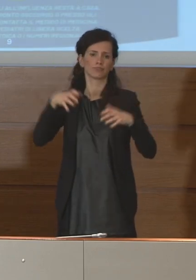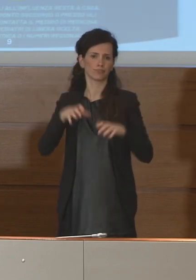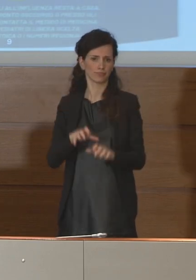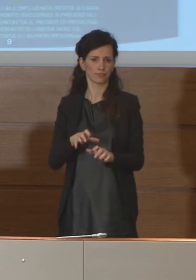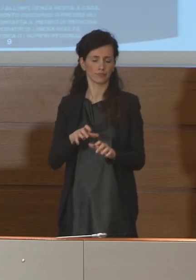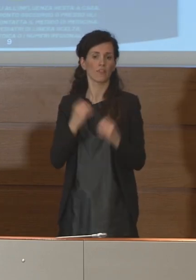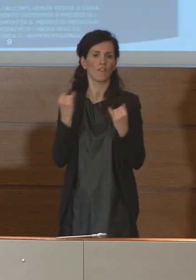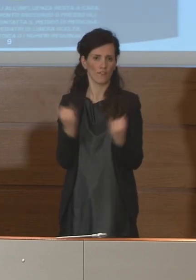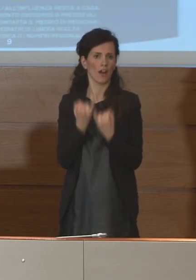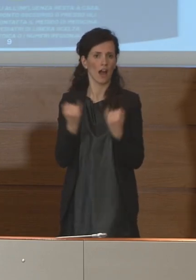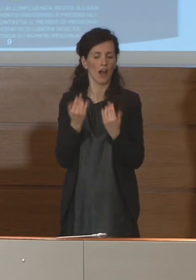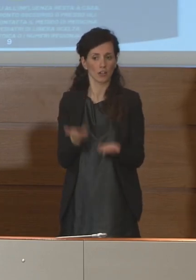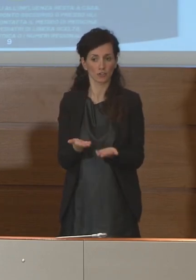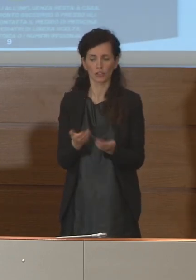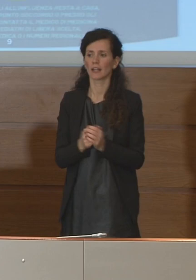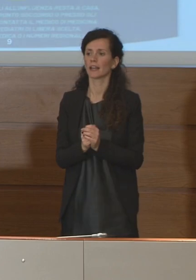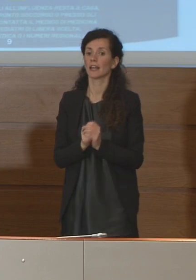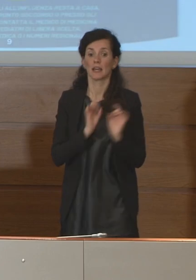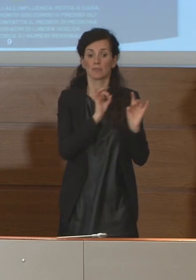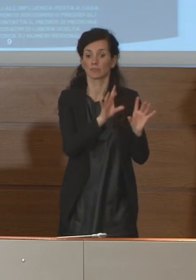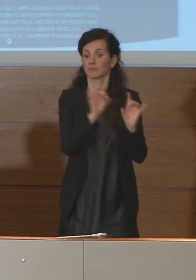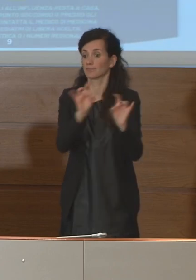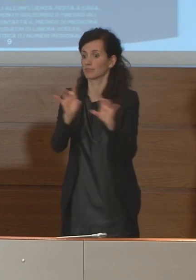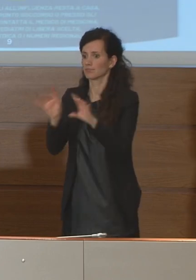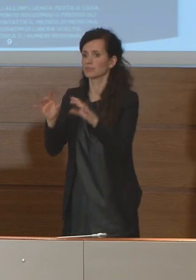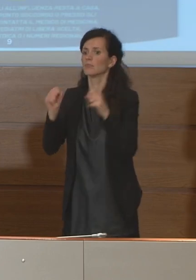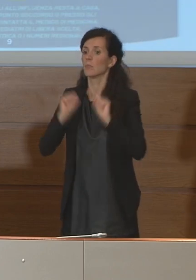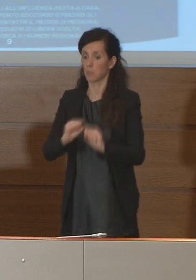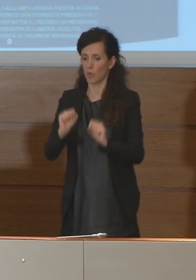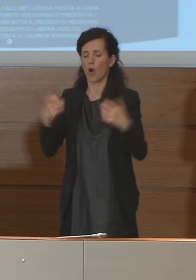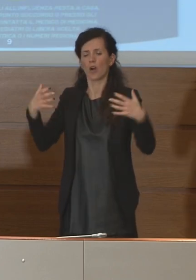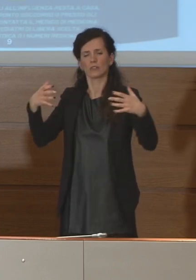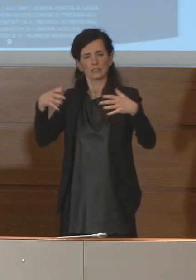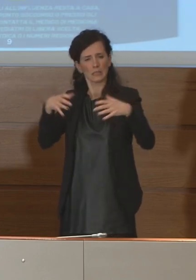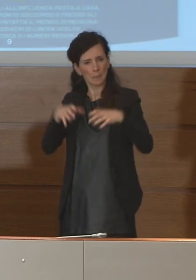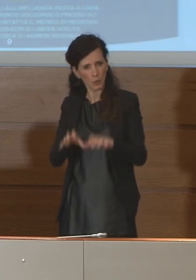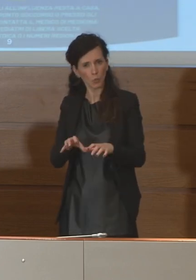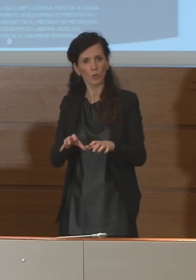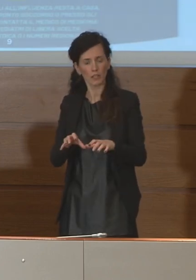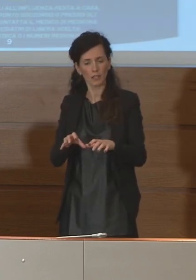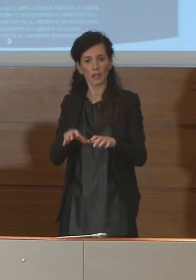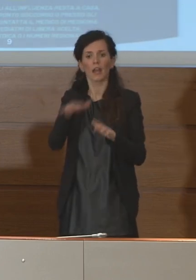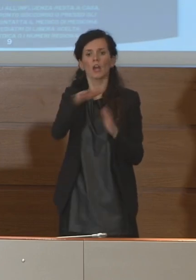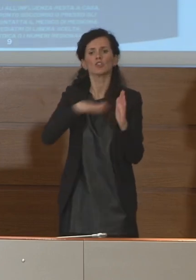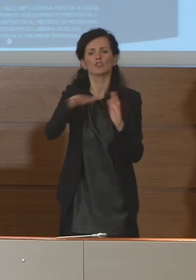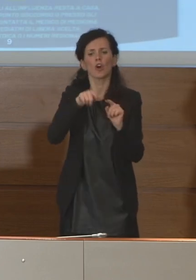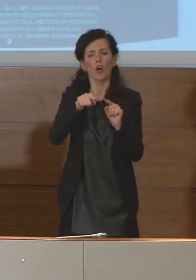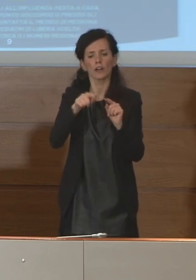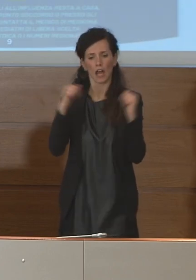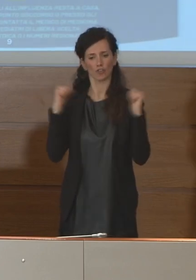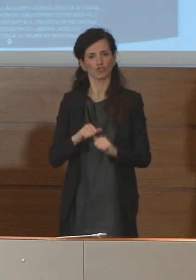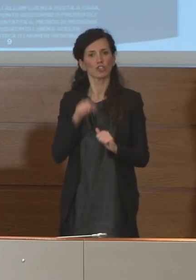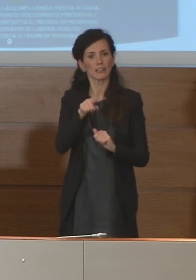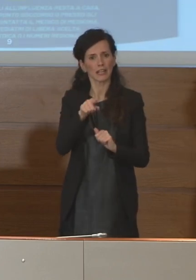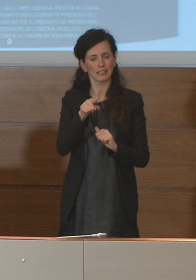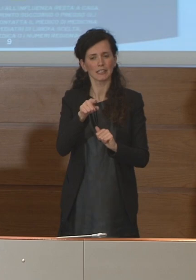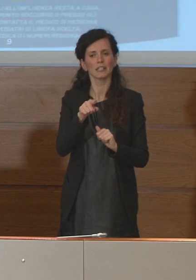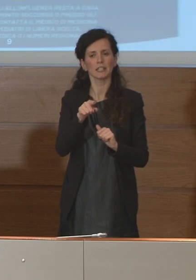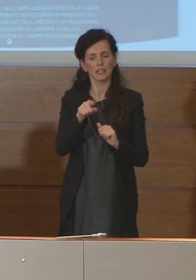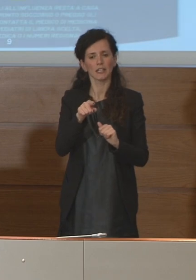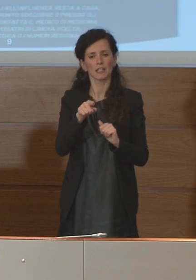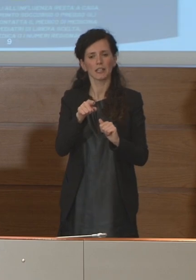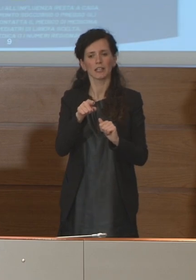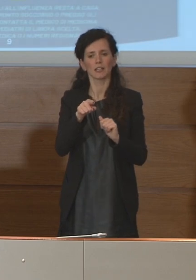passa progressivamente e magari in alcune aree dei cittadini in alcune aree dove magari i casi sono piuttosto limitati